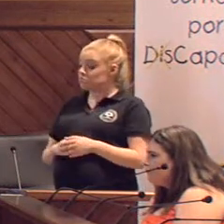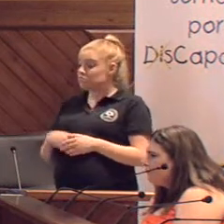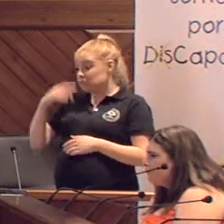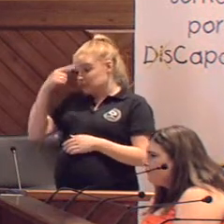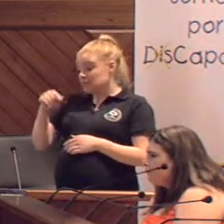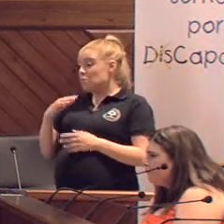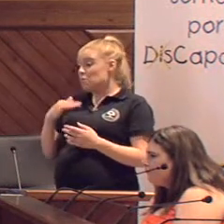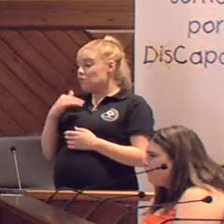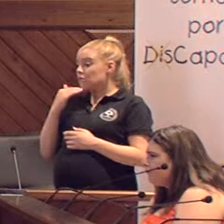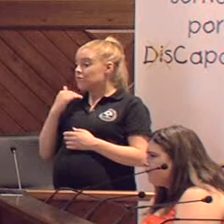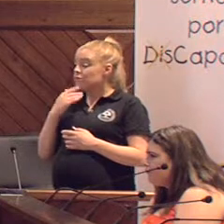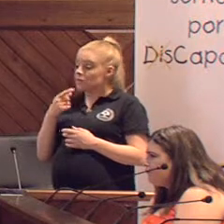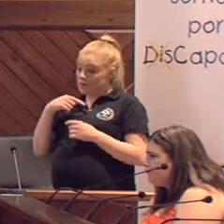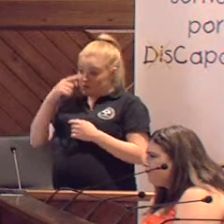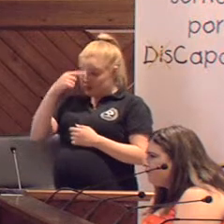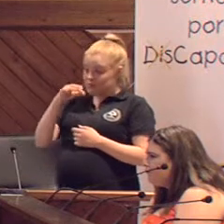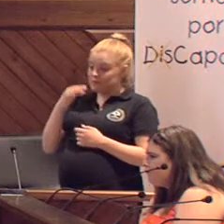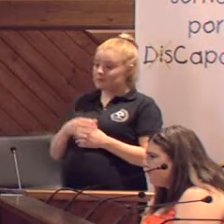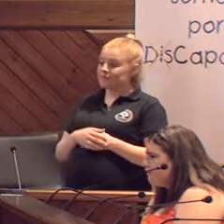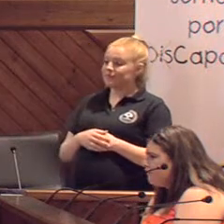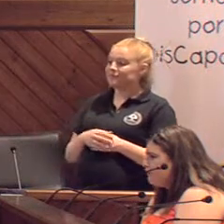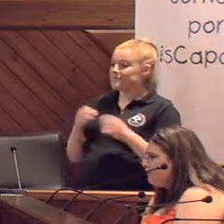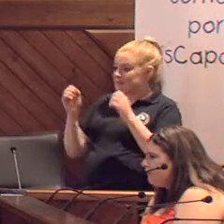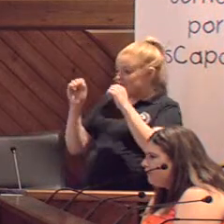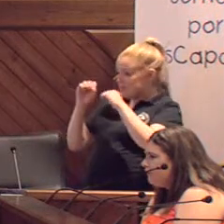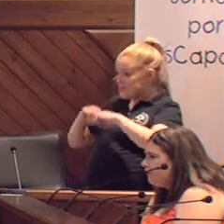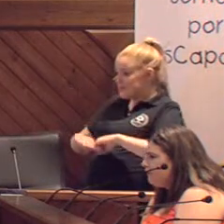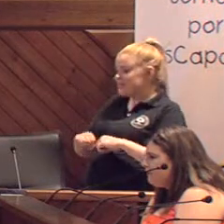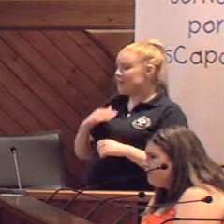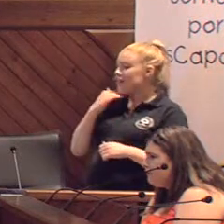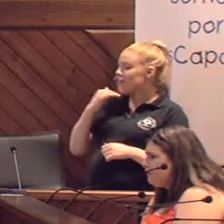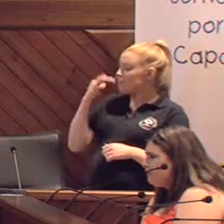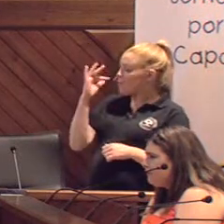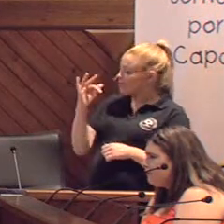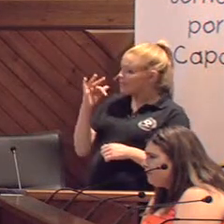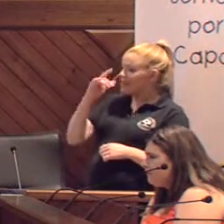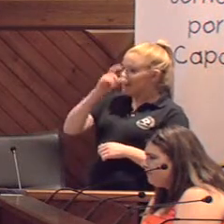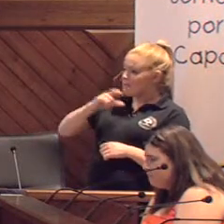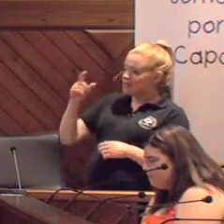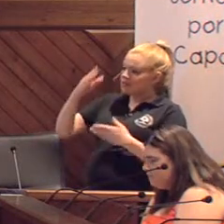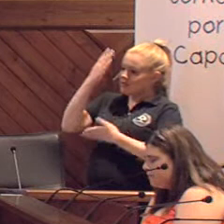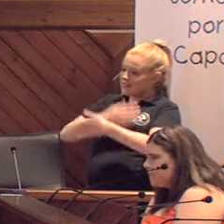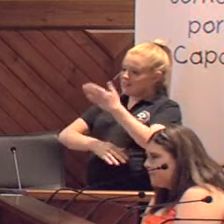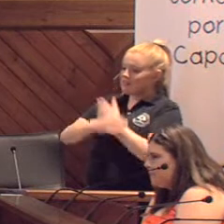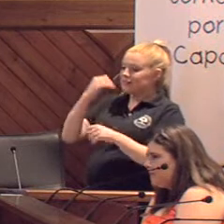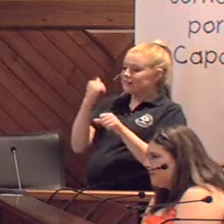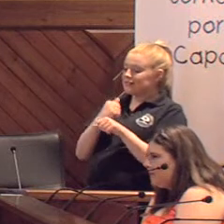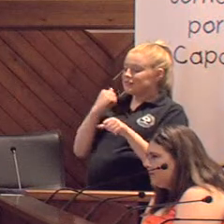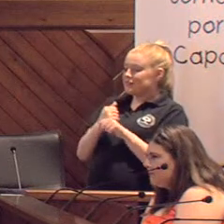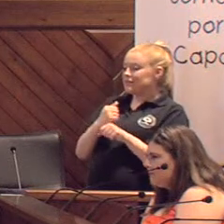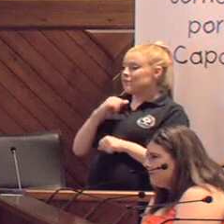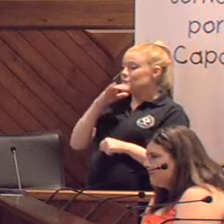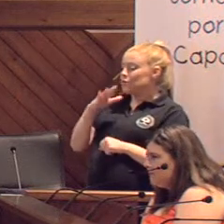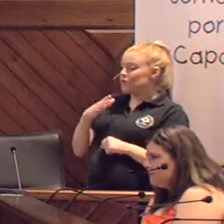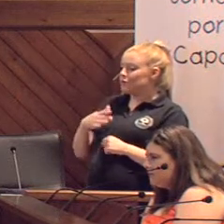que es una cosa que tenemos que tener en cuenta, ¿vale? Vale. Es que es muy positivo que las personas con discapacidad trabajen. Y eso, ¿por qué?